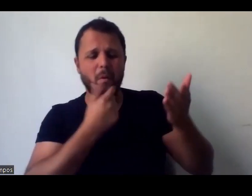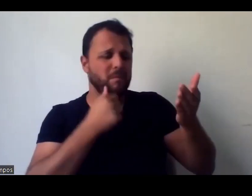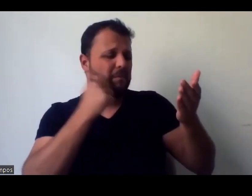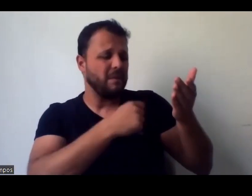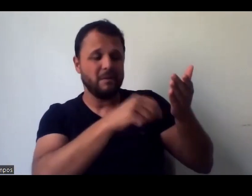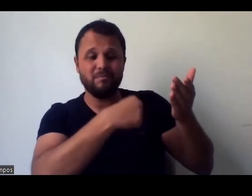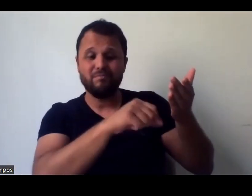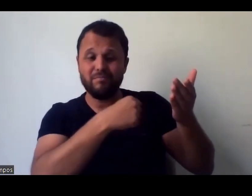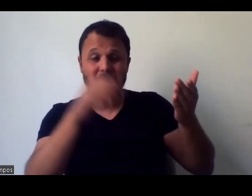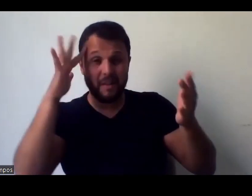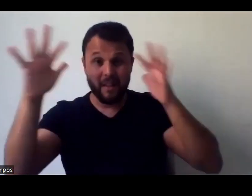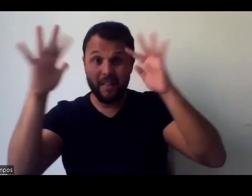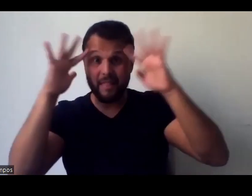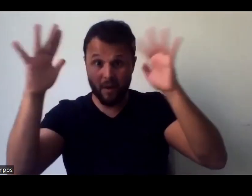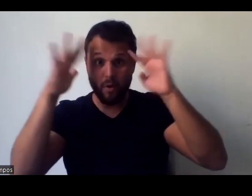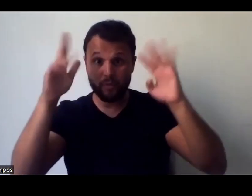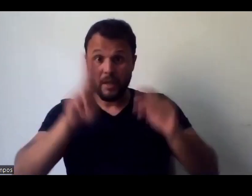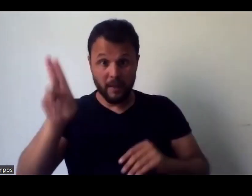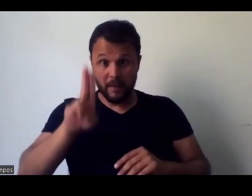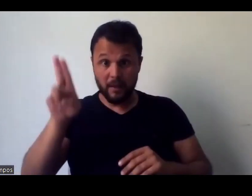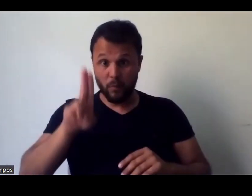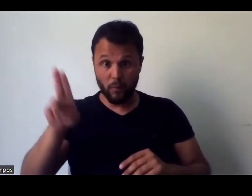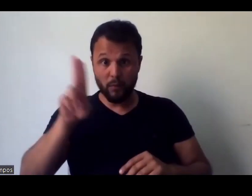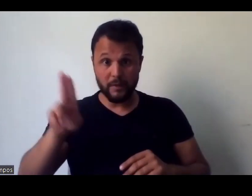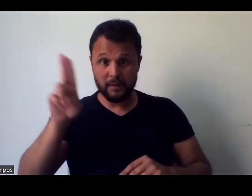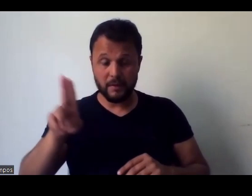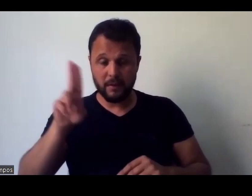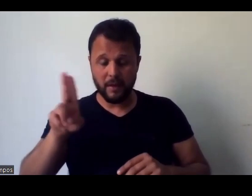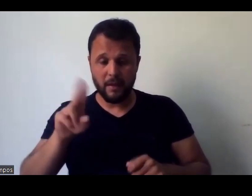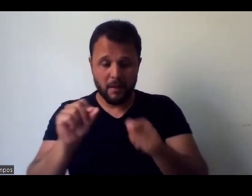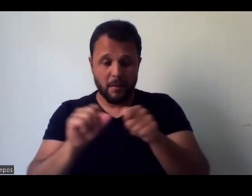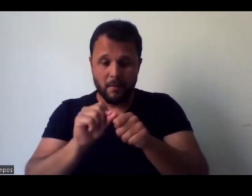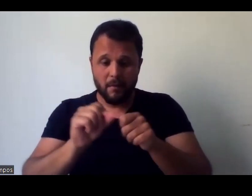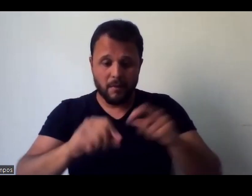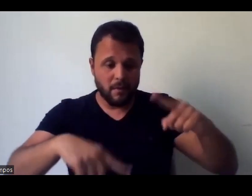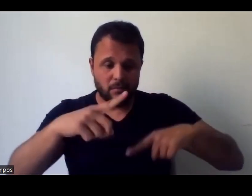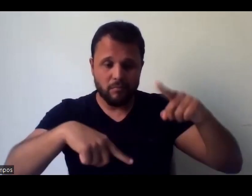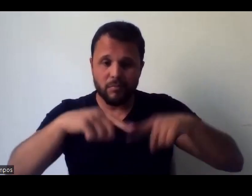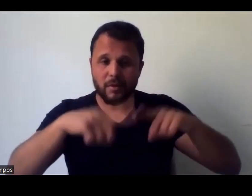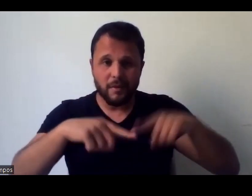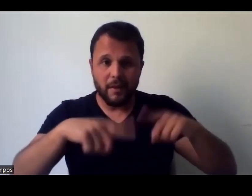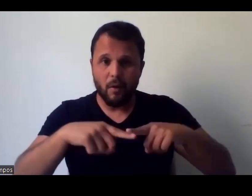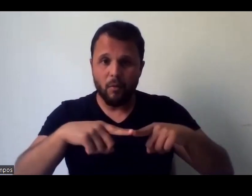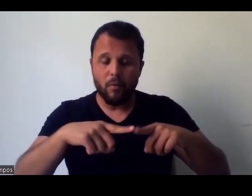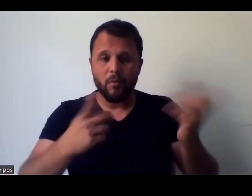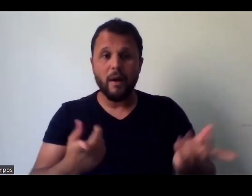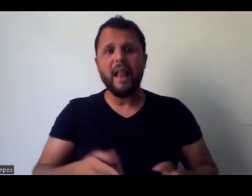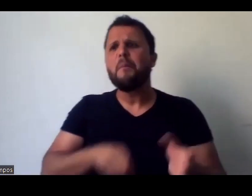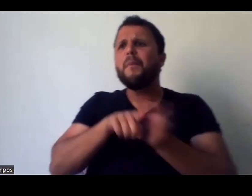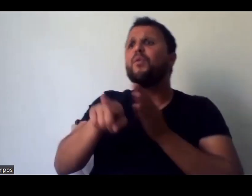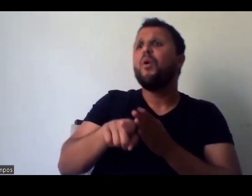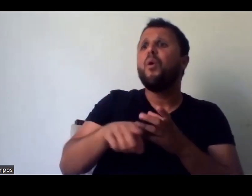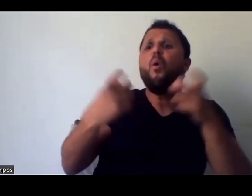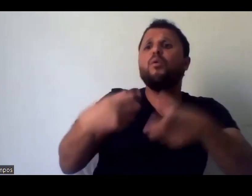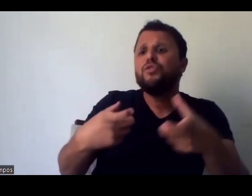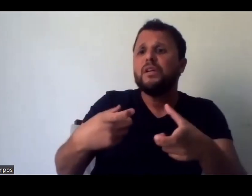intelectual. pra onde vai depois? Exato. acaba? É. Assim como as nossas exposições, pra onde elas vão depois? É, exatamente,